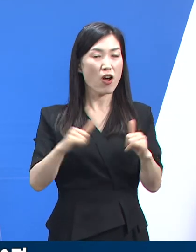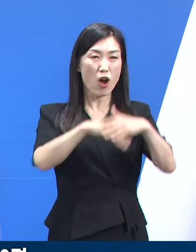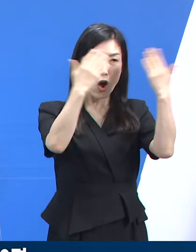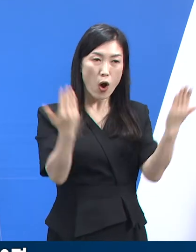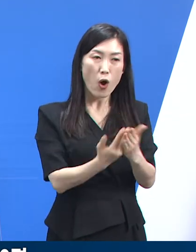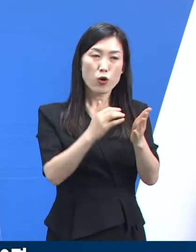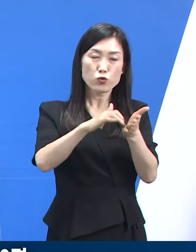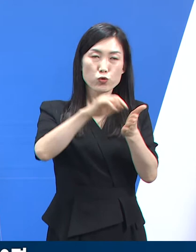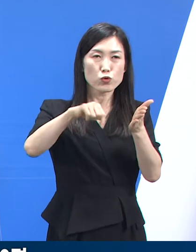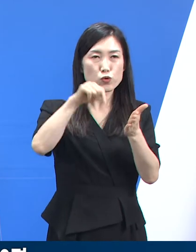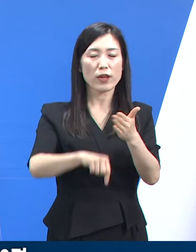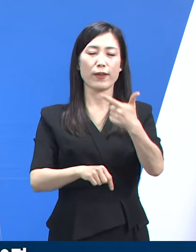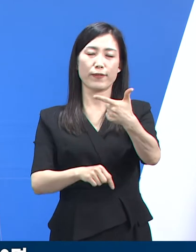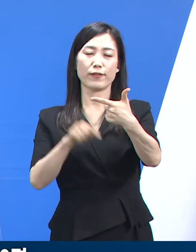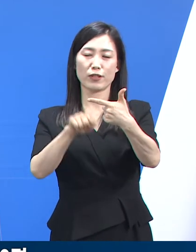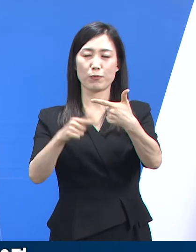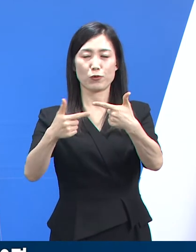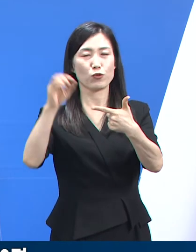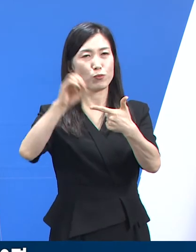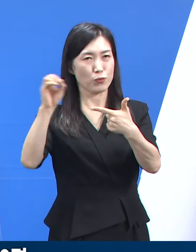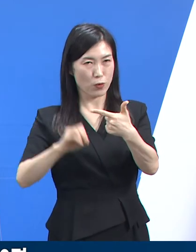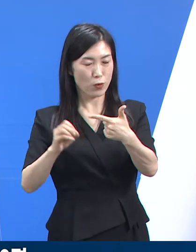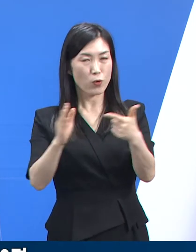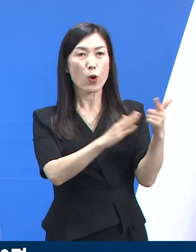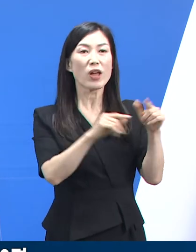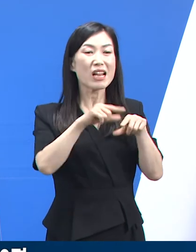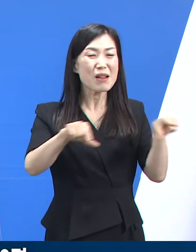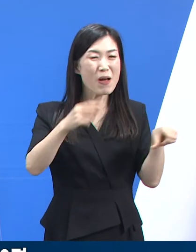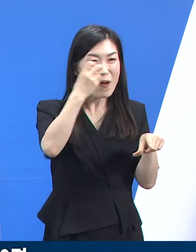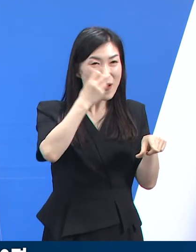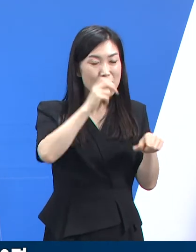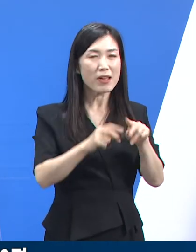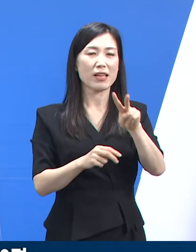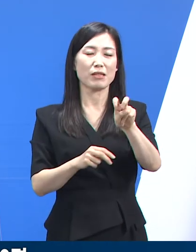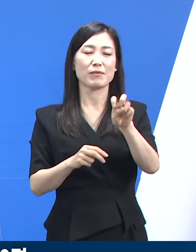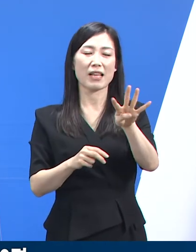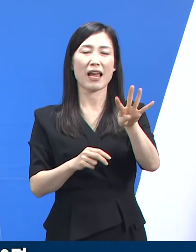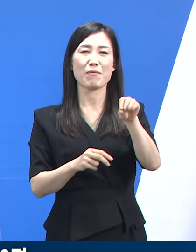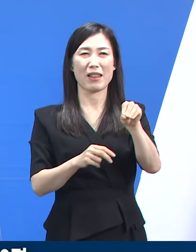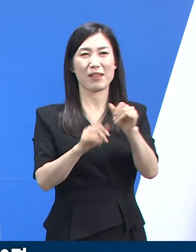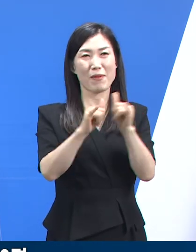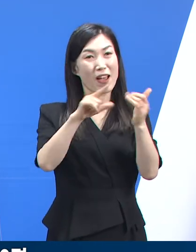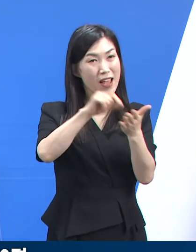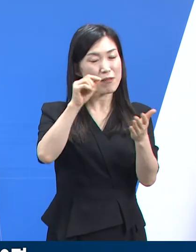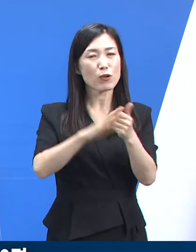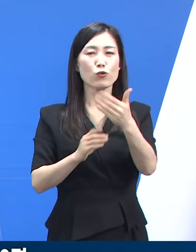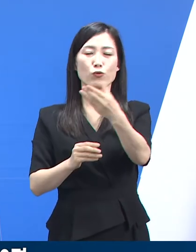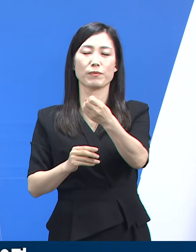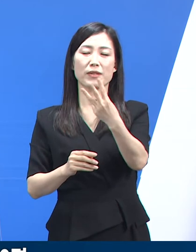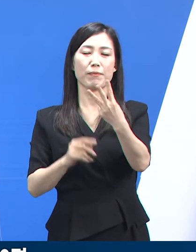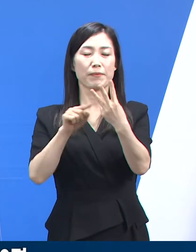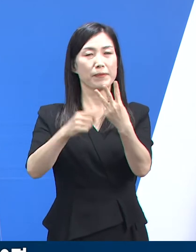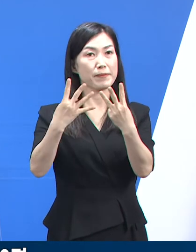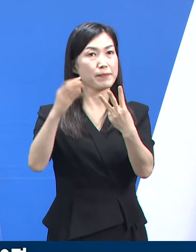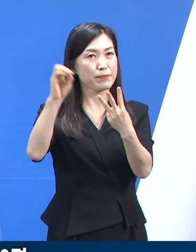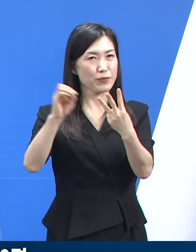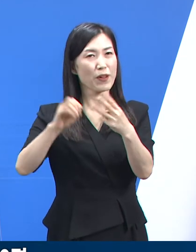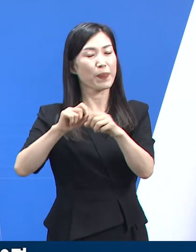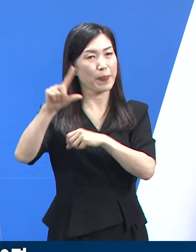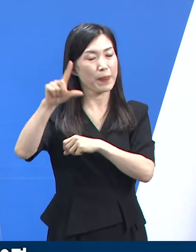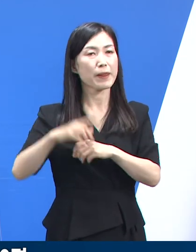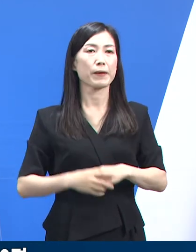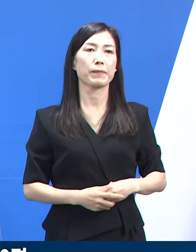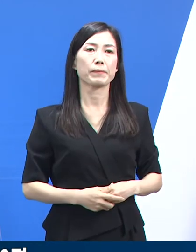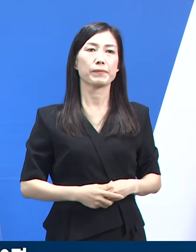대상자의 6.6%, 일반관리군은 24만 6078명으로 93.4%를 차지하고 있습니다.